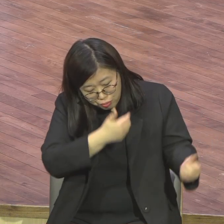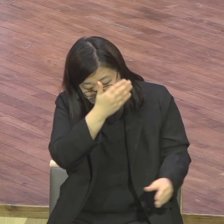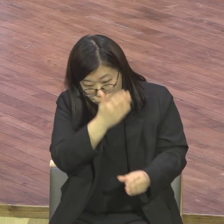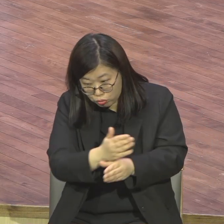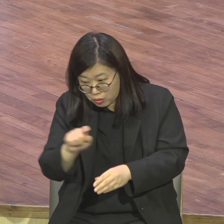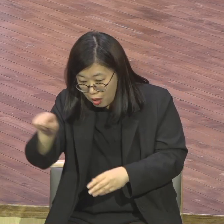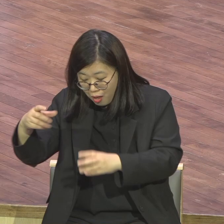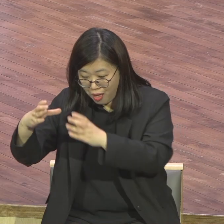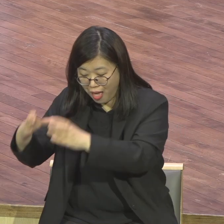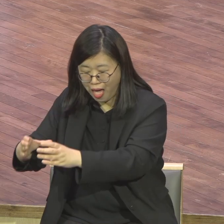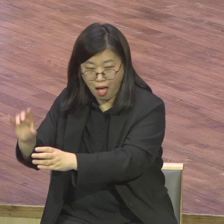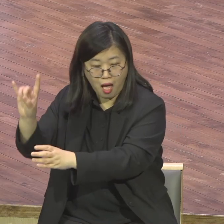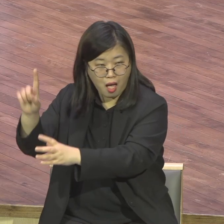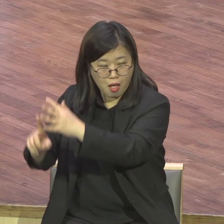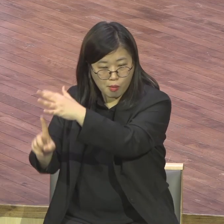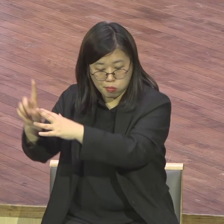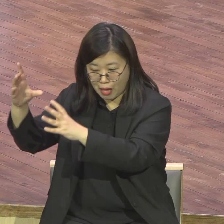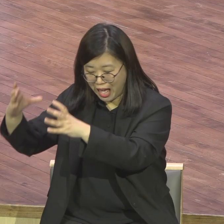하나님의 특별한 교회